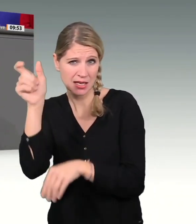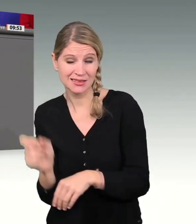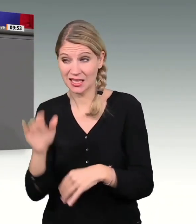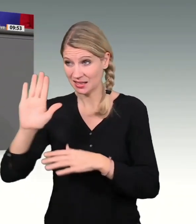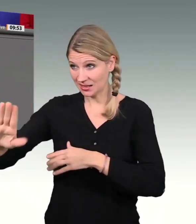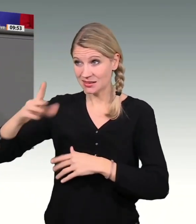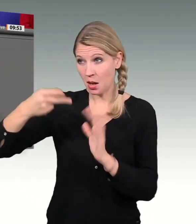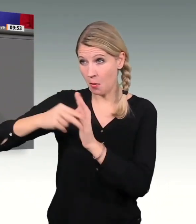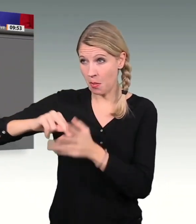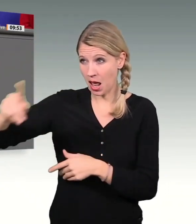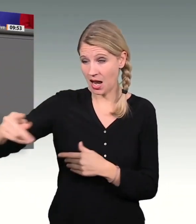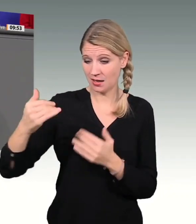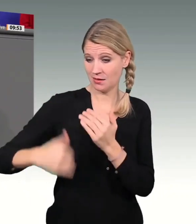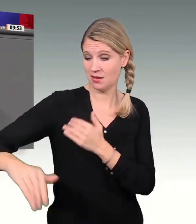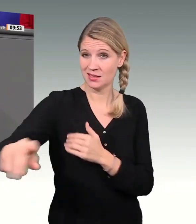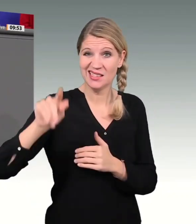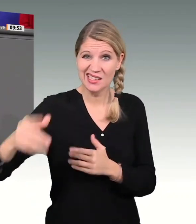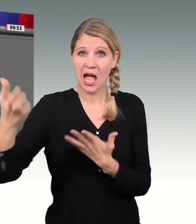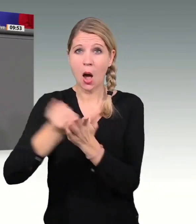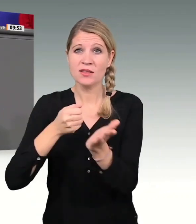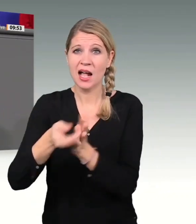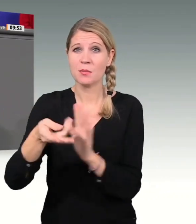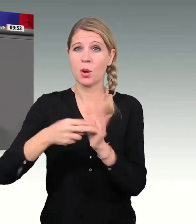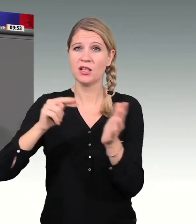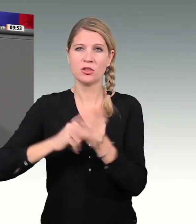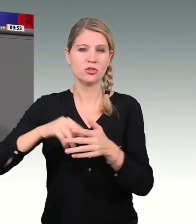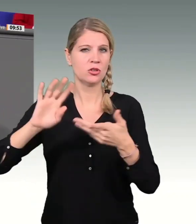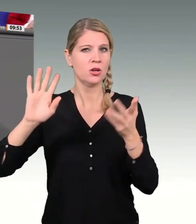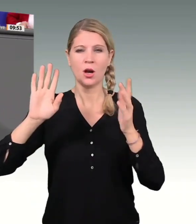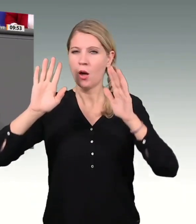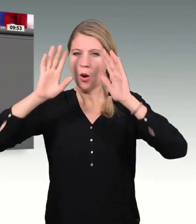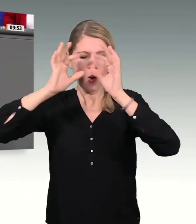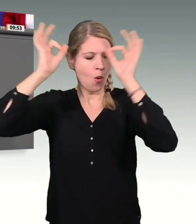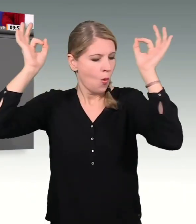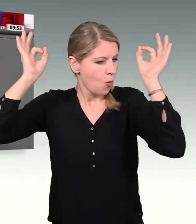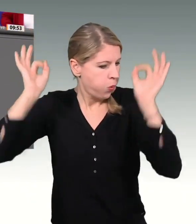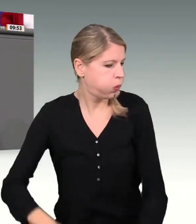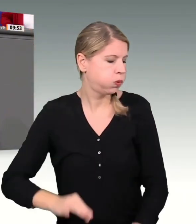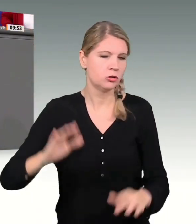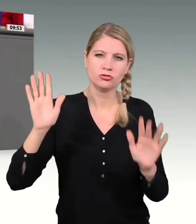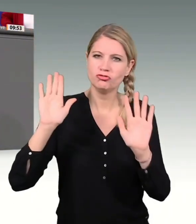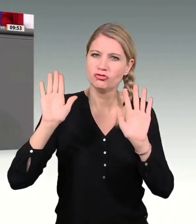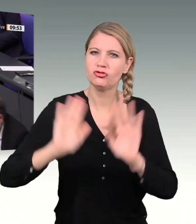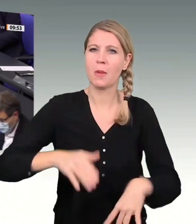das ist ein haushaltspolitischer Sündenfall. Und das direkt in Woche zwei Ihrer Regierungszeit.